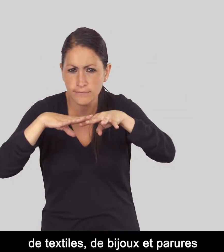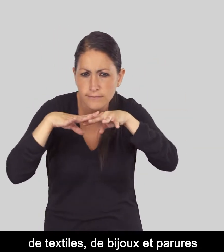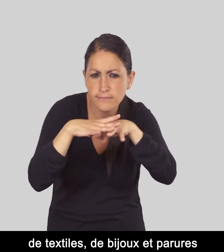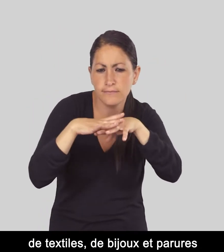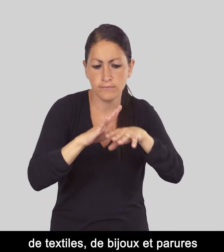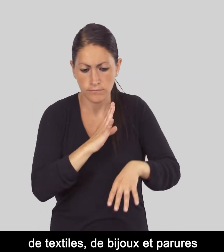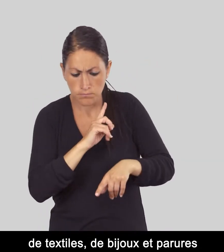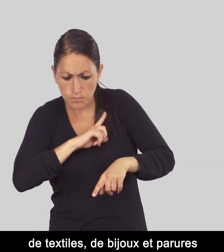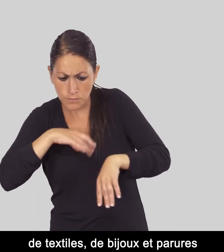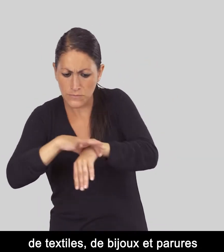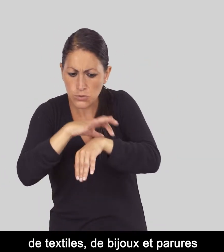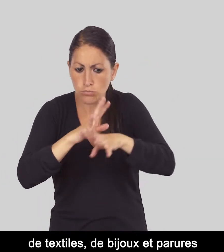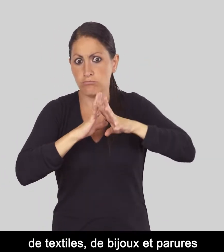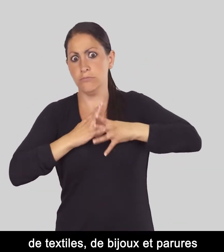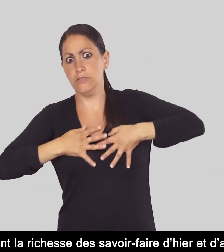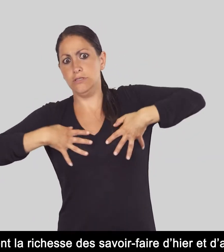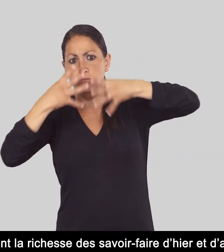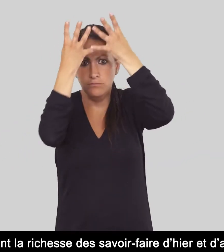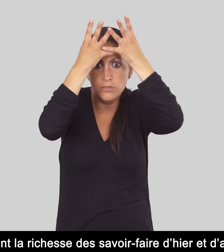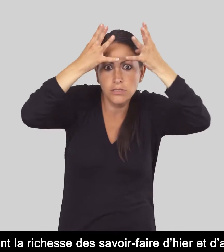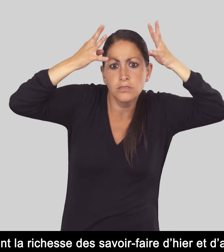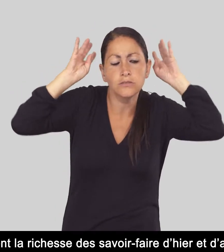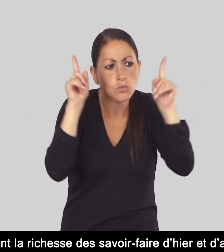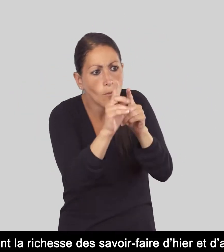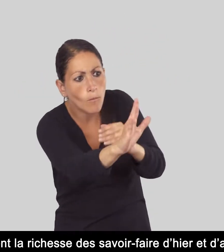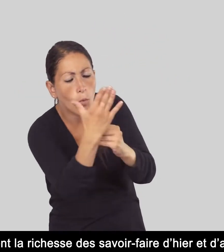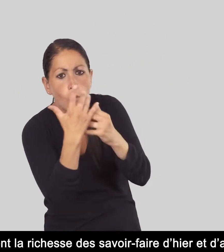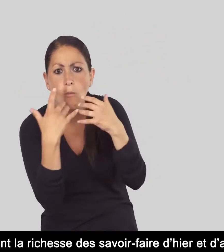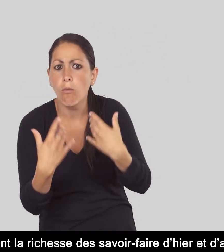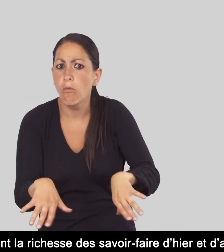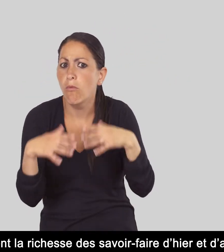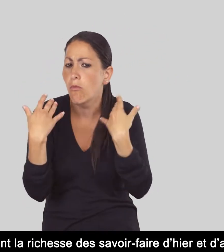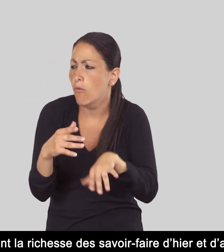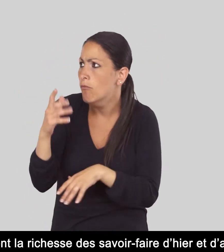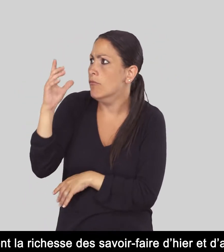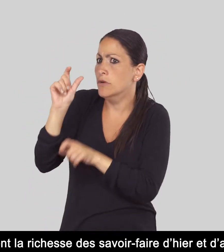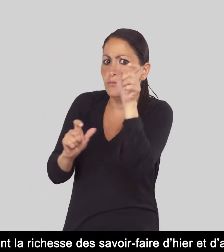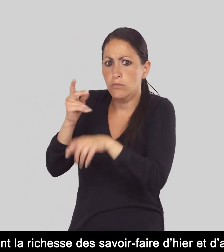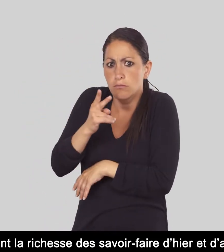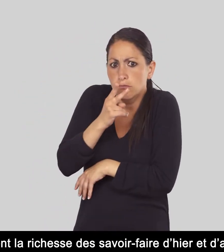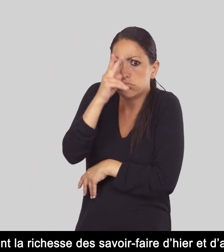textiles, de bijoux et parures qui montrent la richesse des savoir-faire d'hier et d'aujourd'hui.